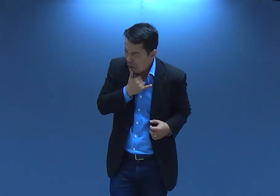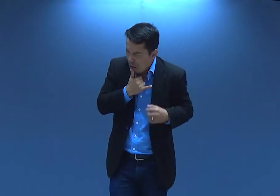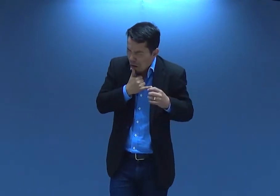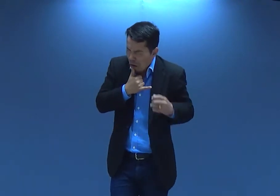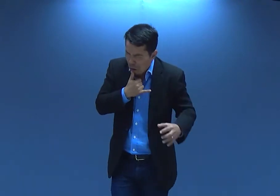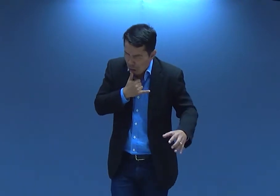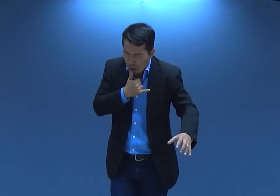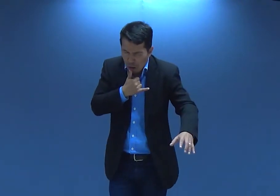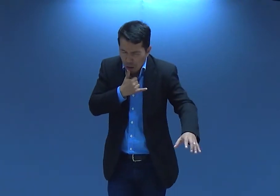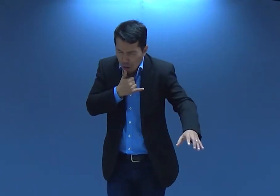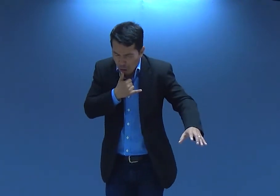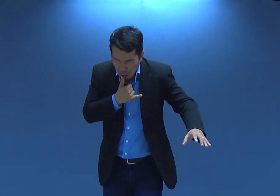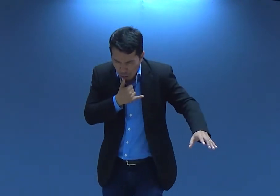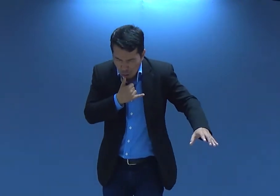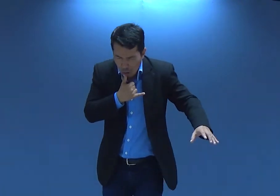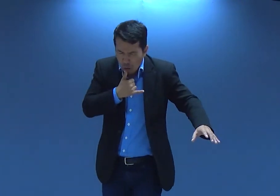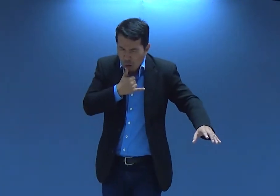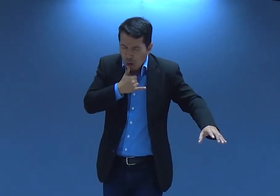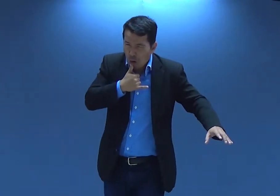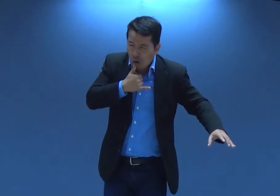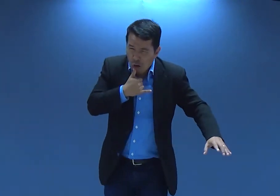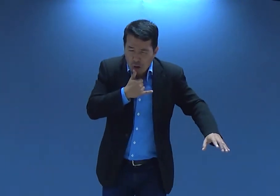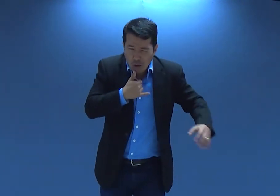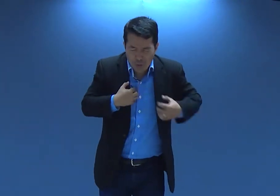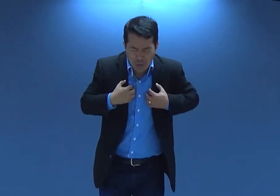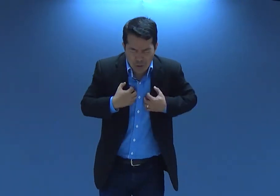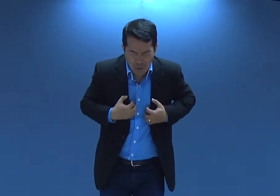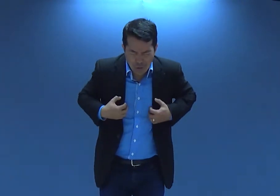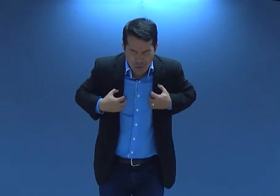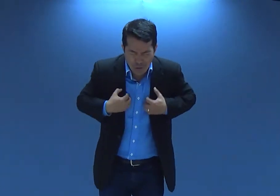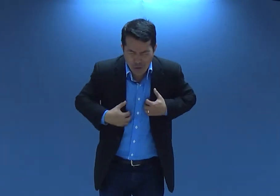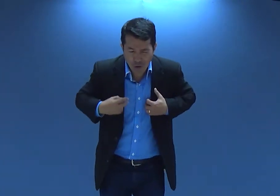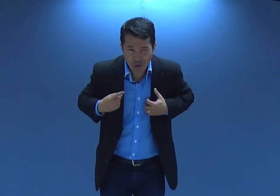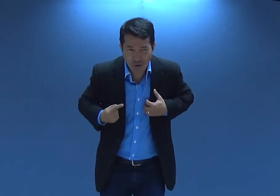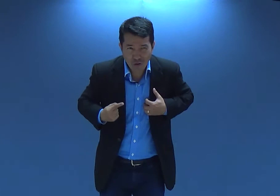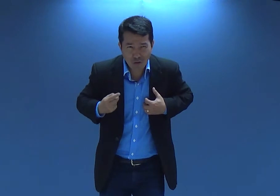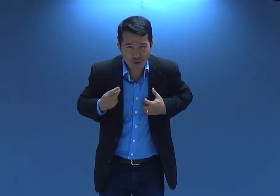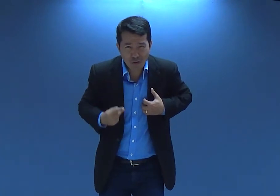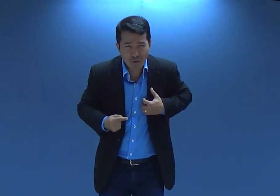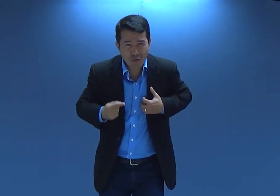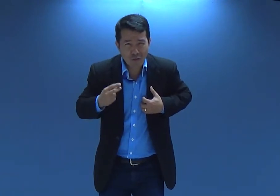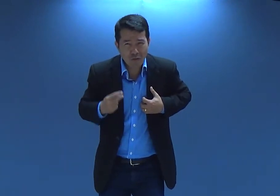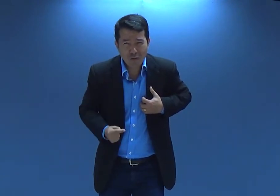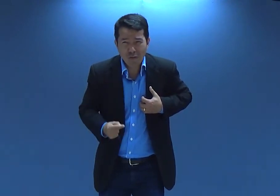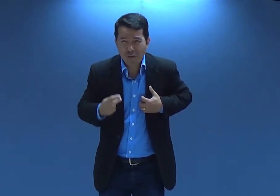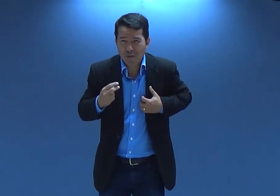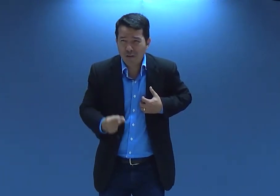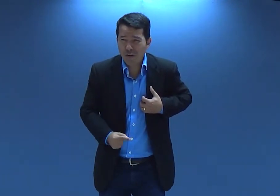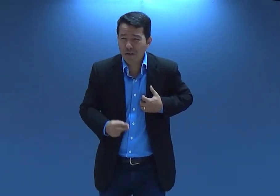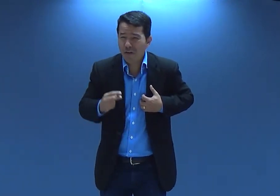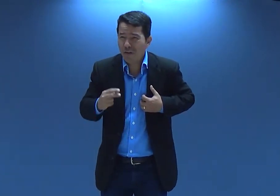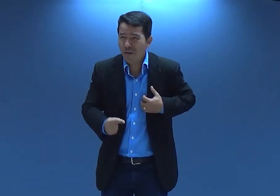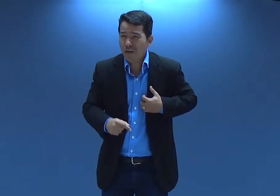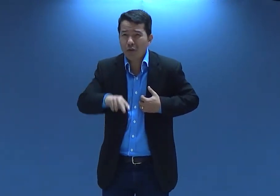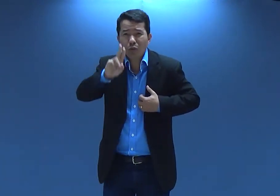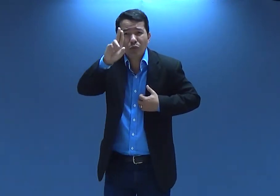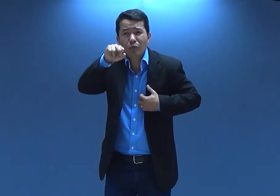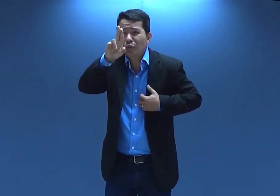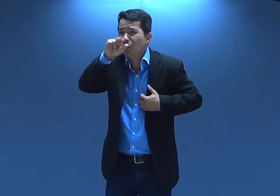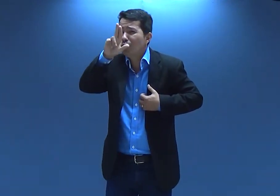Quando morre alguém, né? A fala, ai, que tristeza. Nossa, que angústia. E parece que isso vai, vai, vai, né?